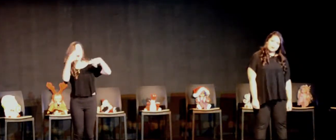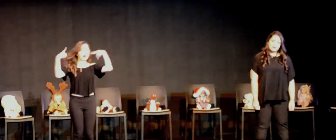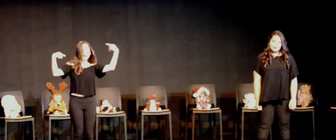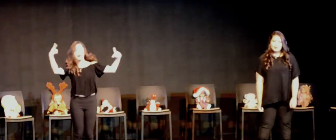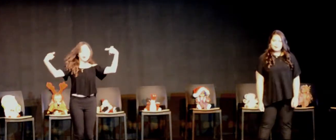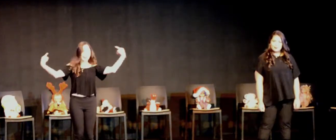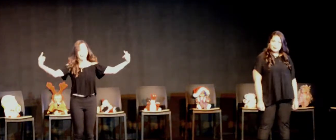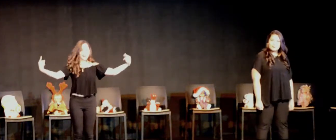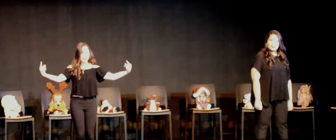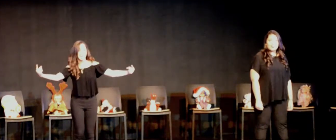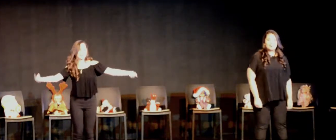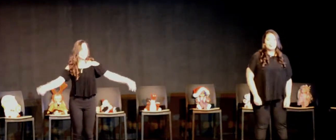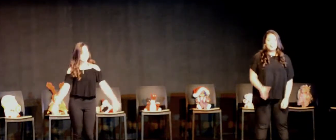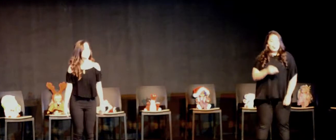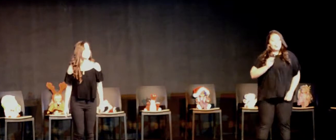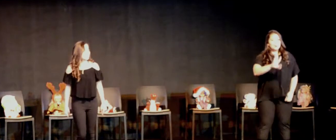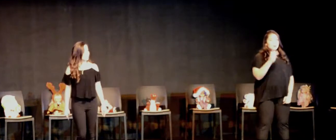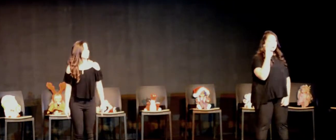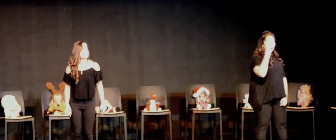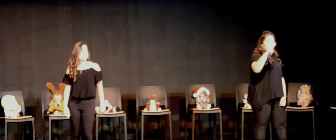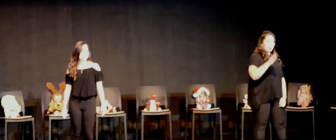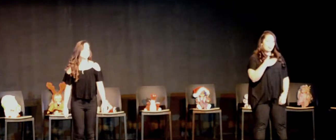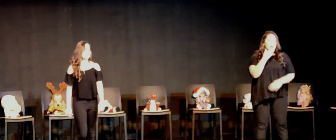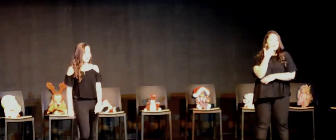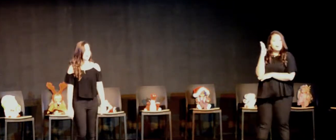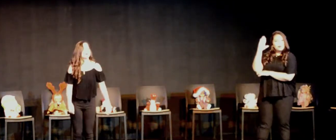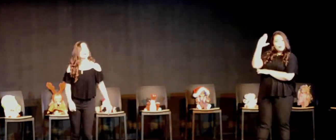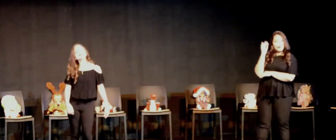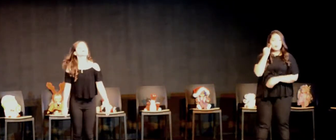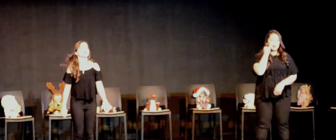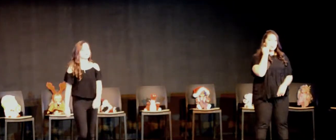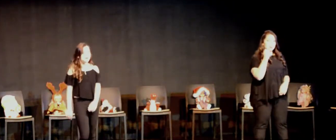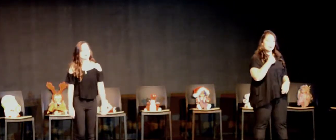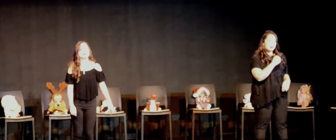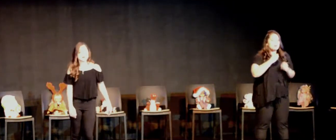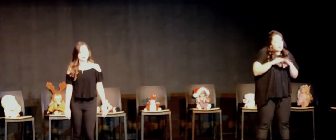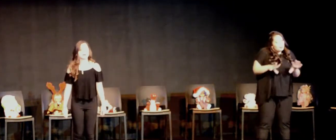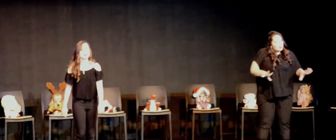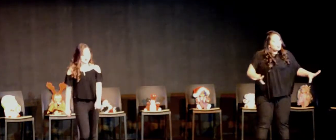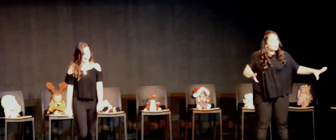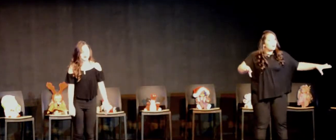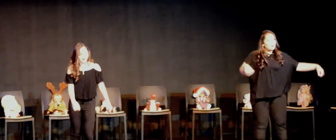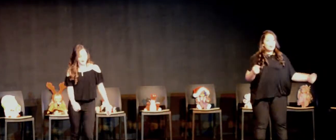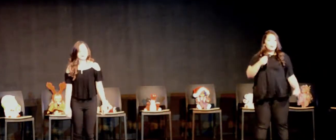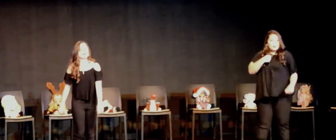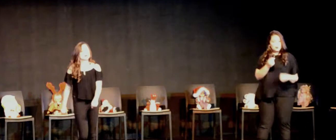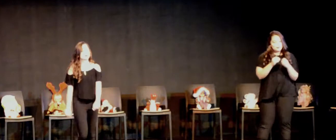locura Y tu mirada me juro que si te pierdo Habré